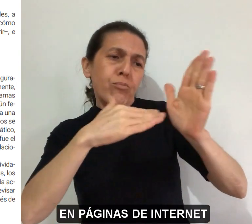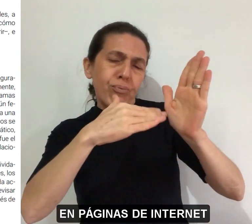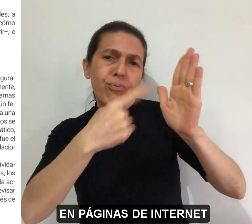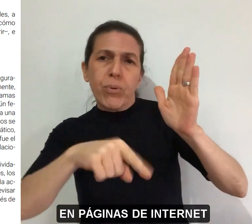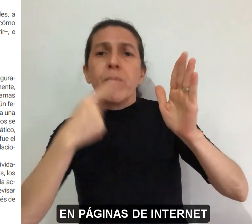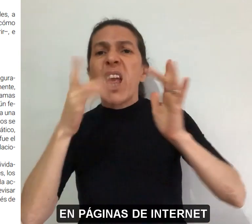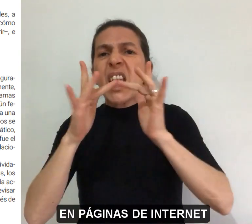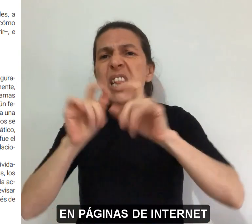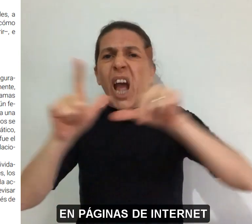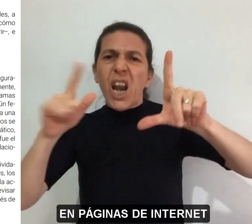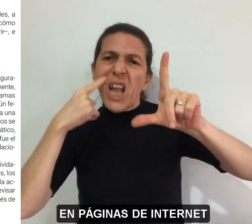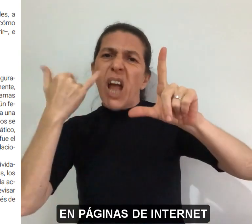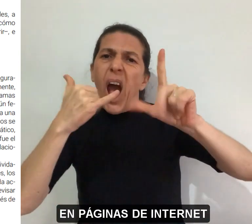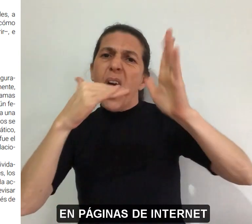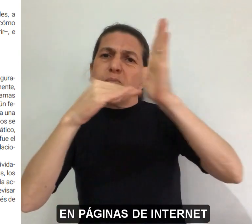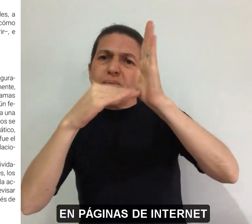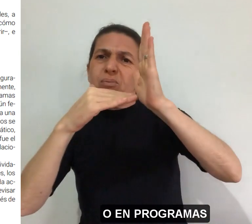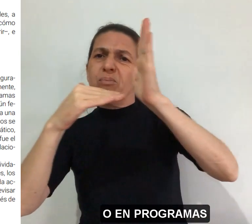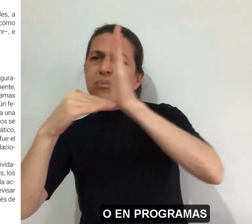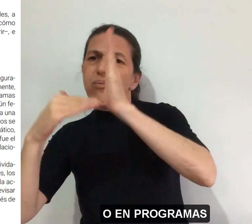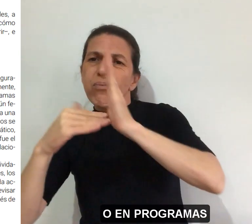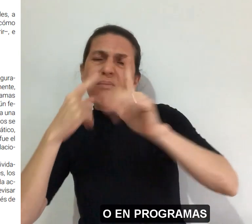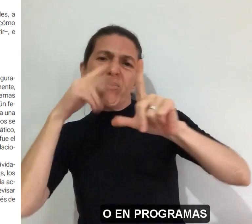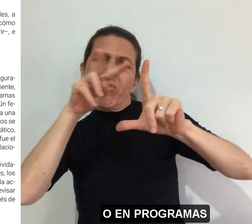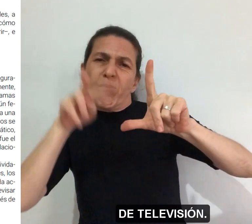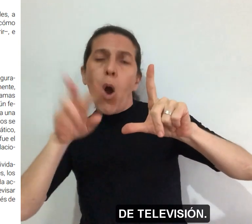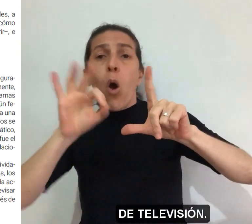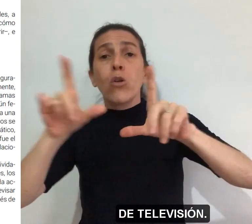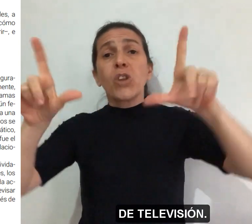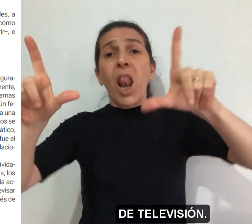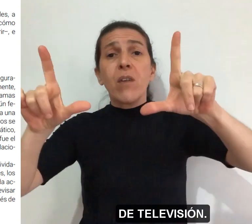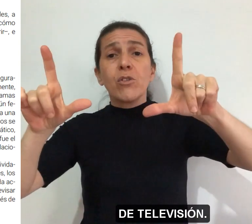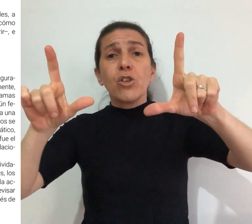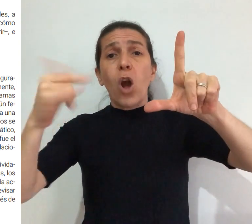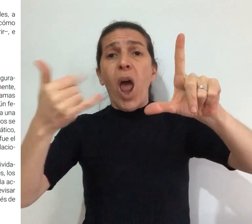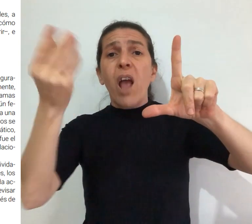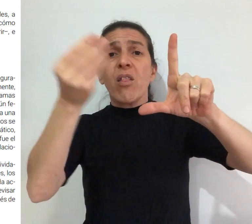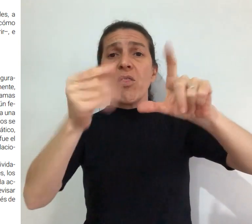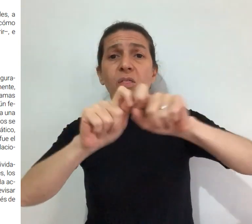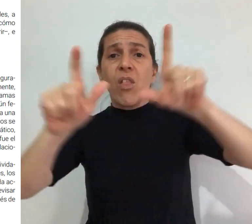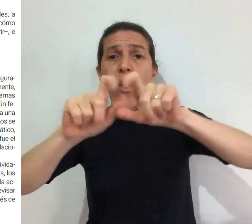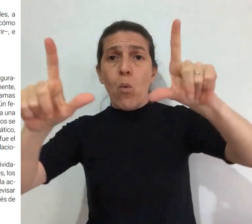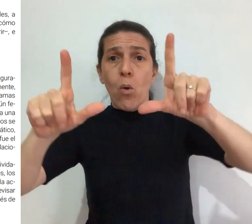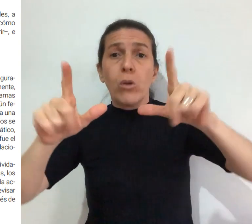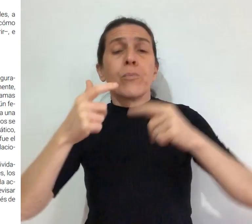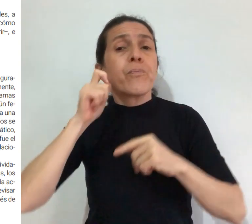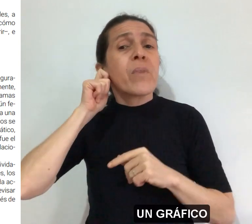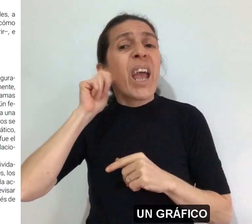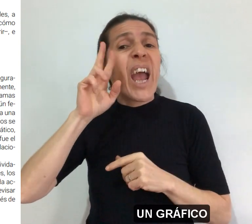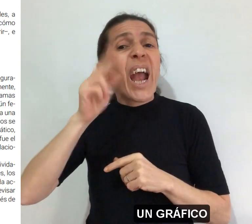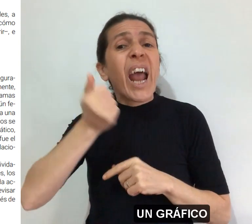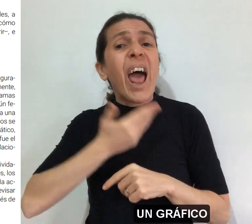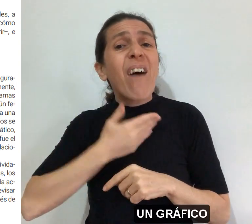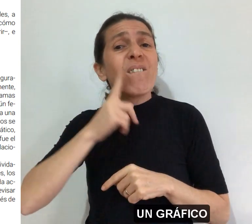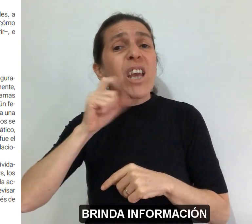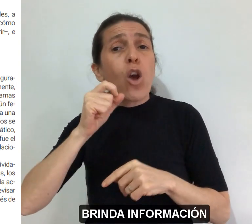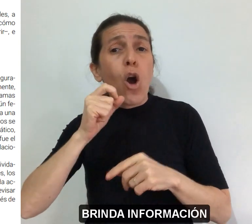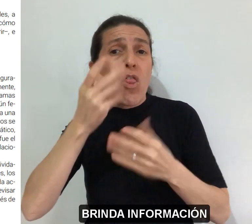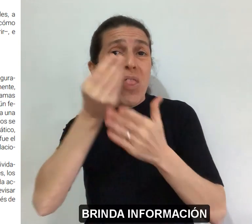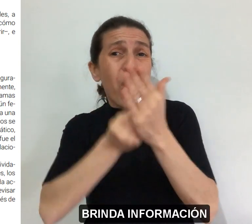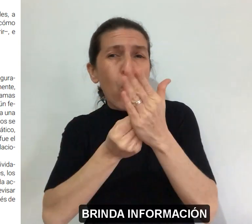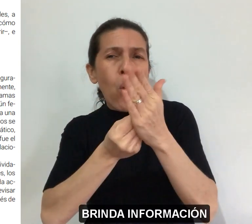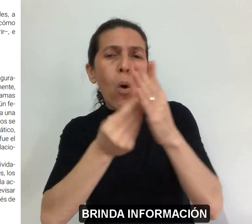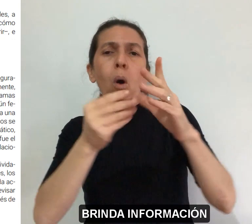en páginas de internet o en programas de televisión. Un gráfico